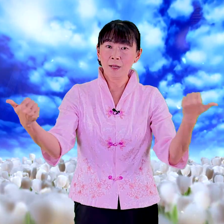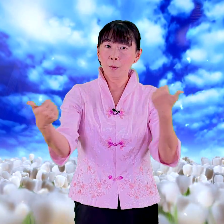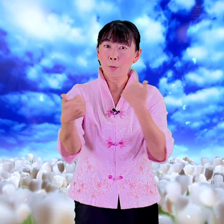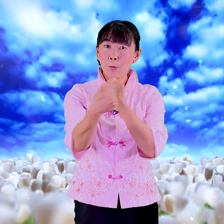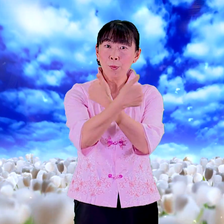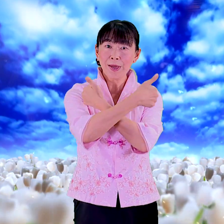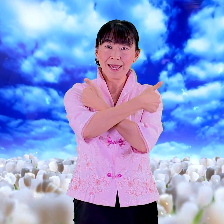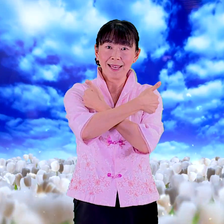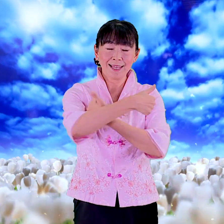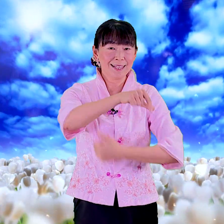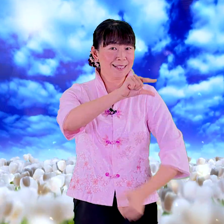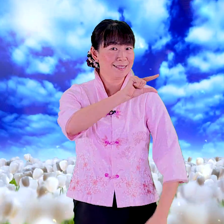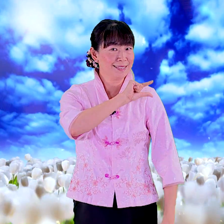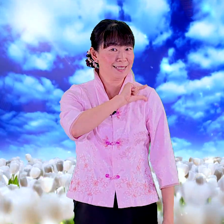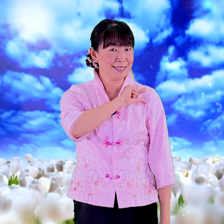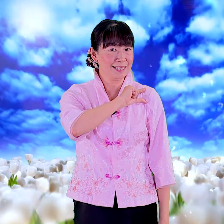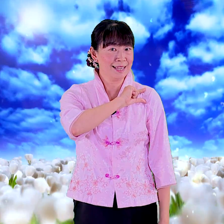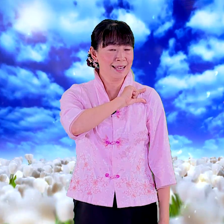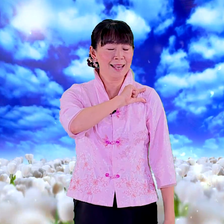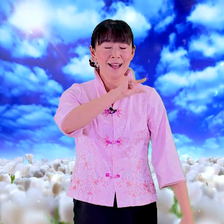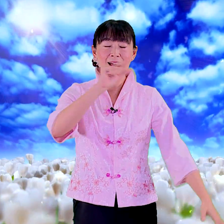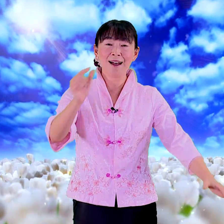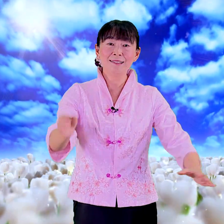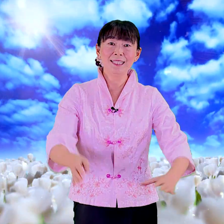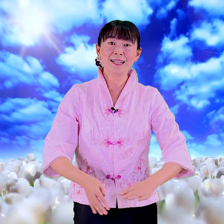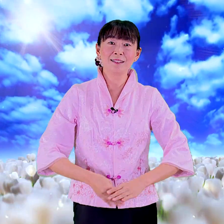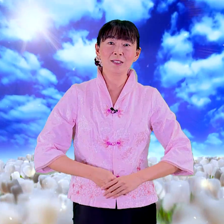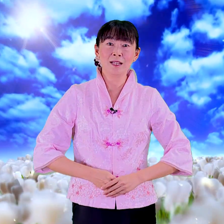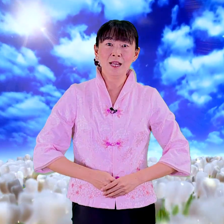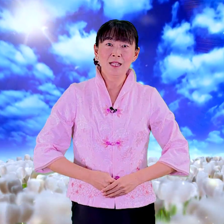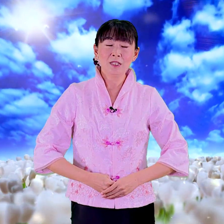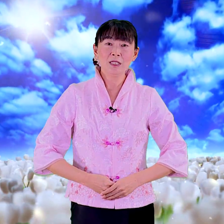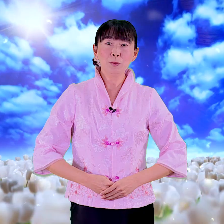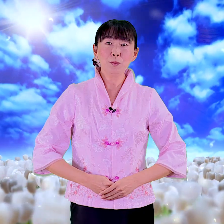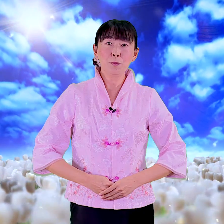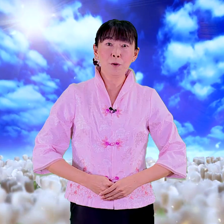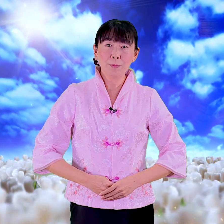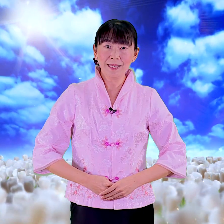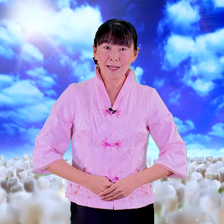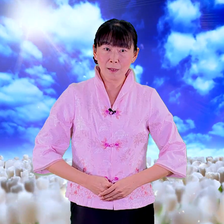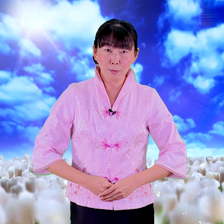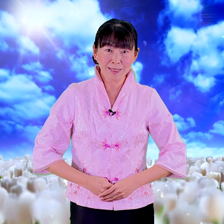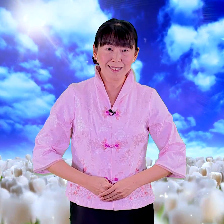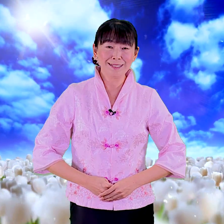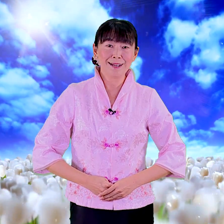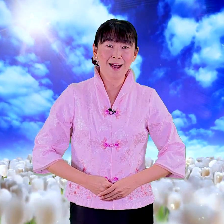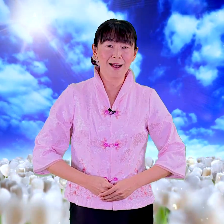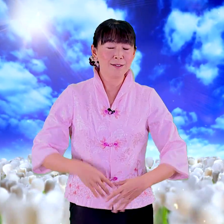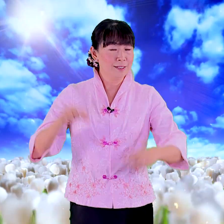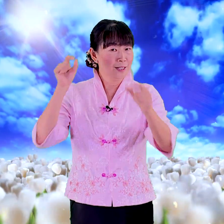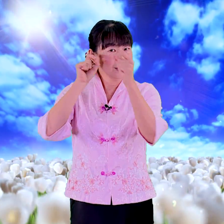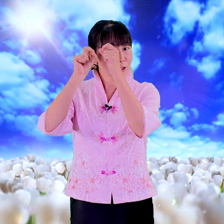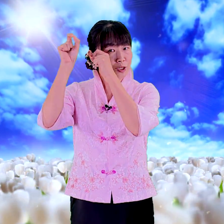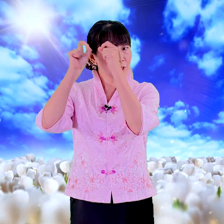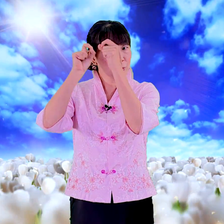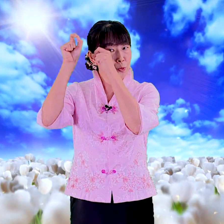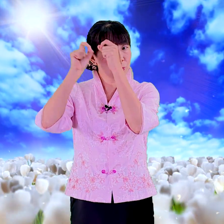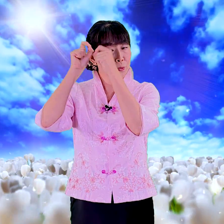好下来是事故谋必而不心好 事故